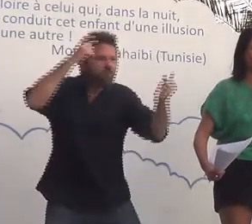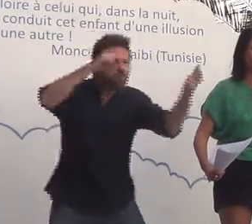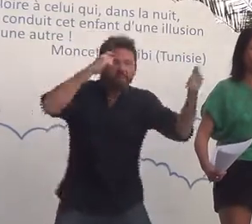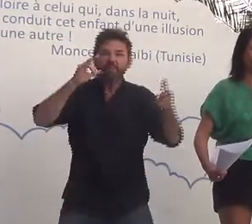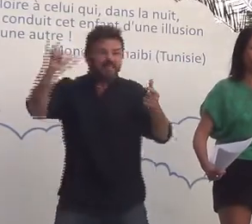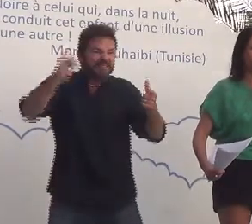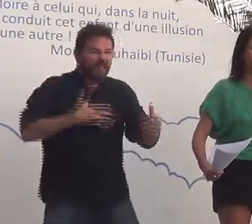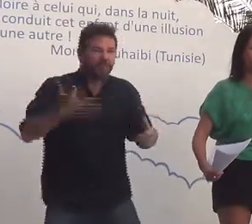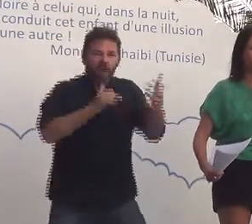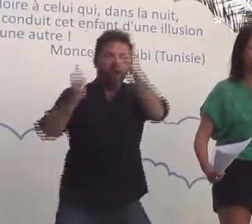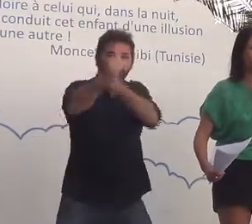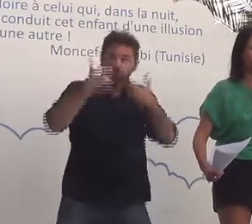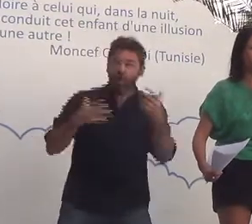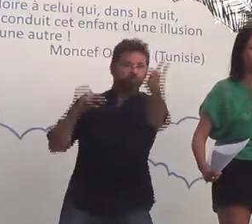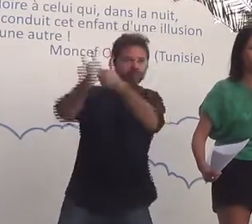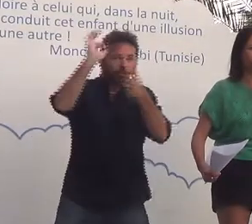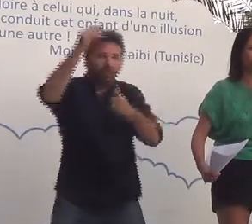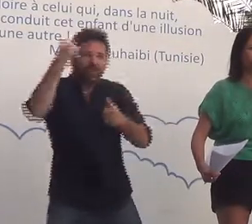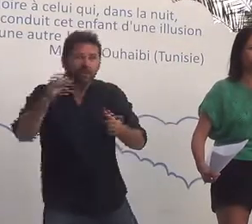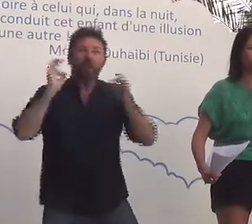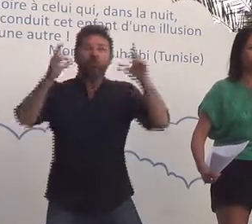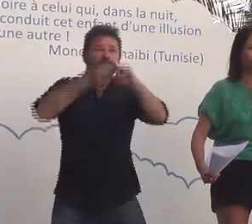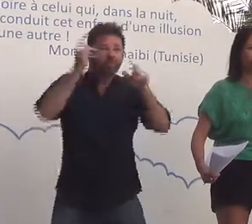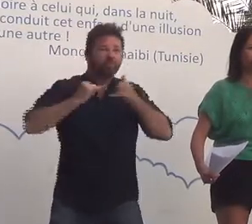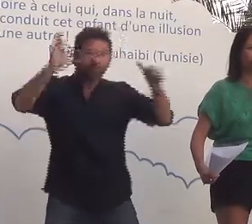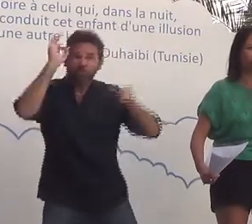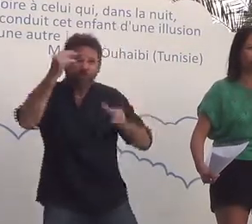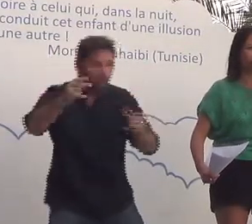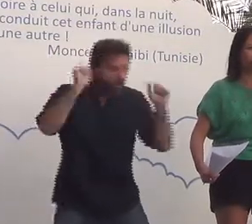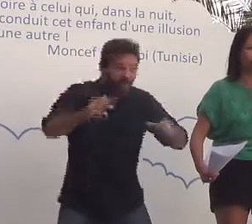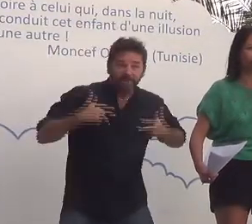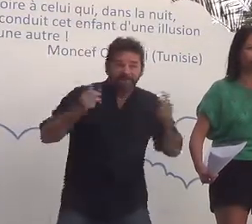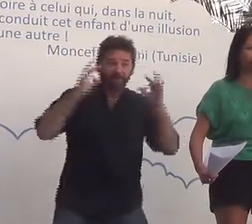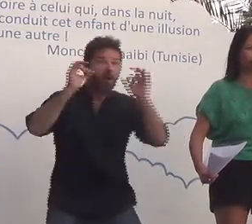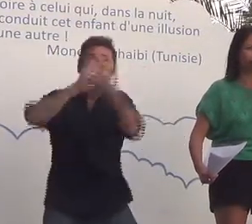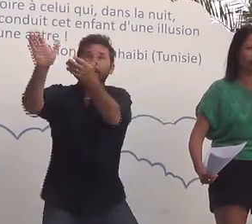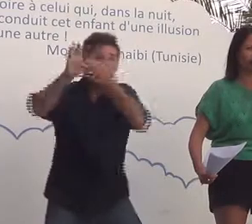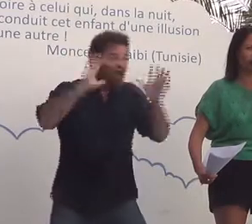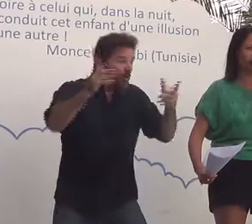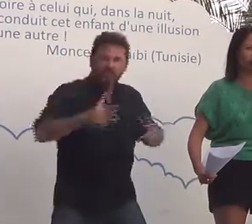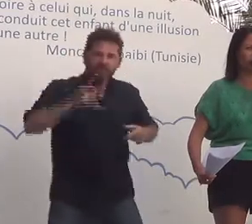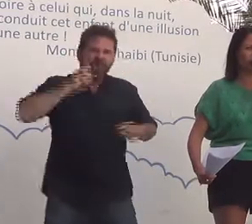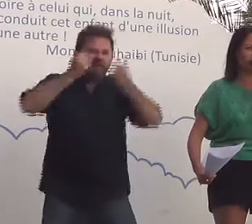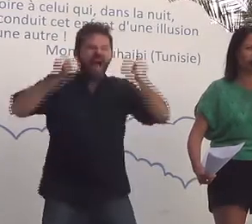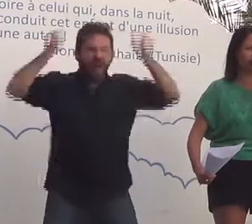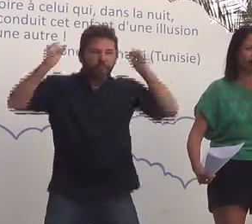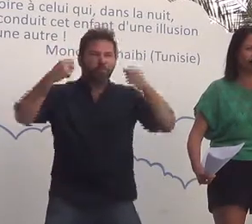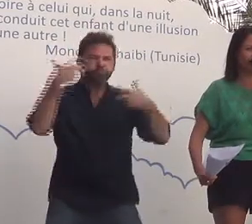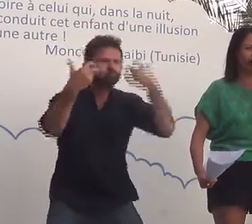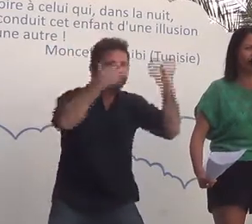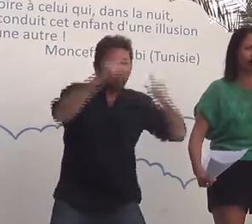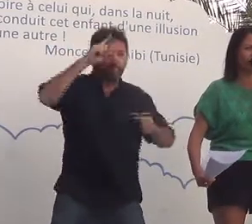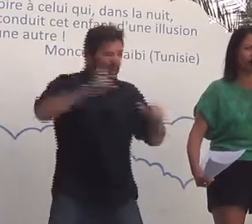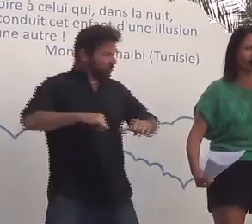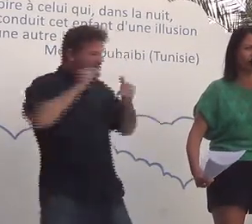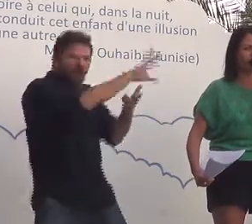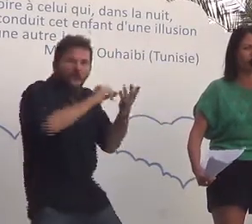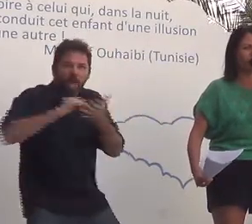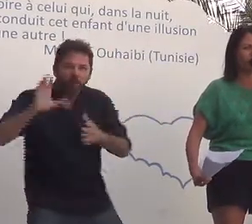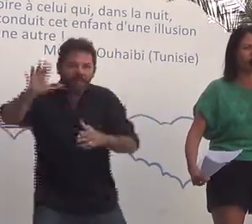privilégiés ? Est-ce que j'aimerais en faire partie ? Le temps n'est-il pas ce qu'il y a de plus important ? Pourrait-on vivre sans notion de temps ? Pourquoi certaines femmes se font-elles des lifting ? La jeunesse a-t-elle toujours été une référence esthétique ? Avec quelles larmes peut-on tuer le temps ? Pourquoi avons